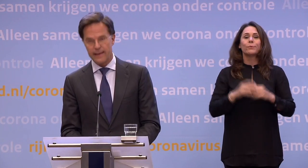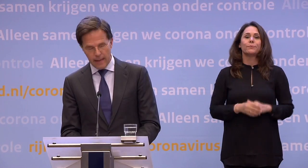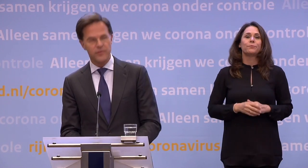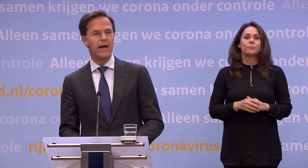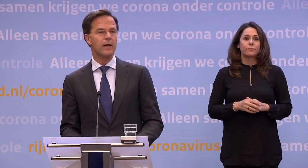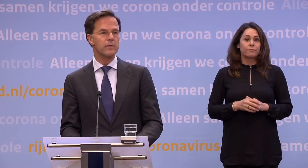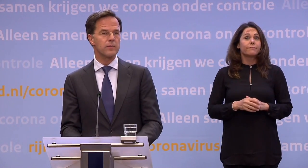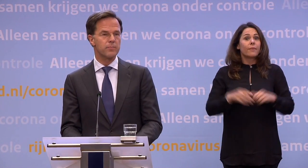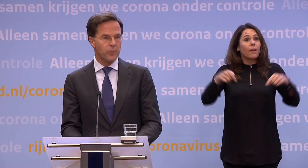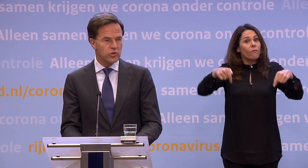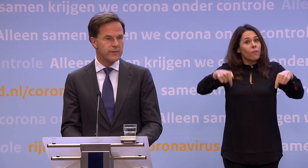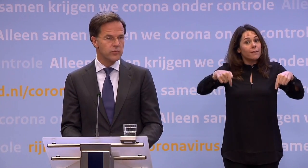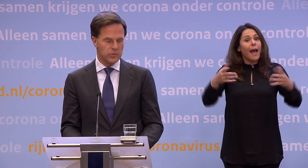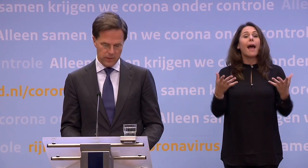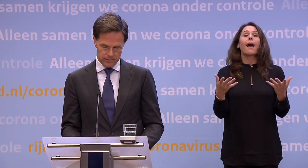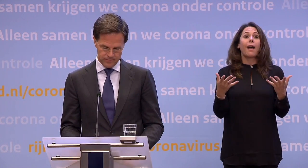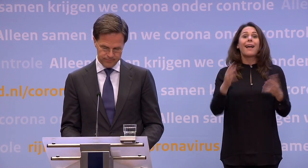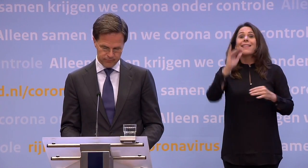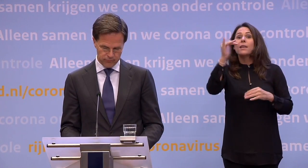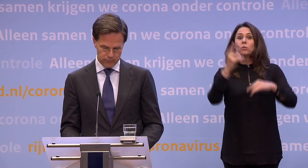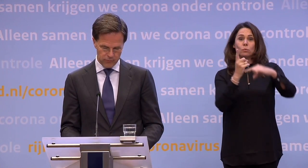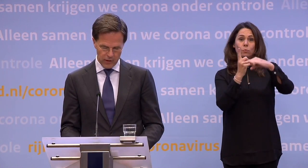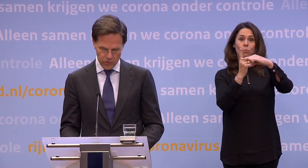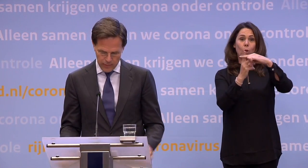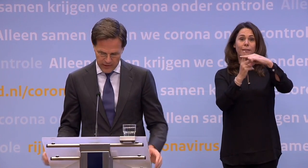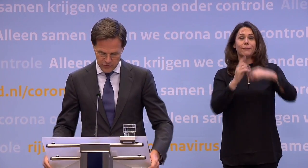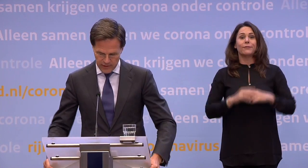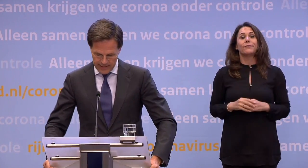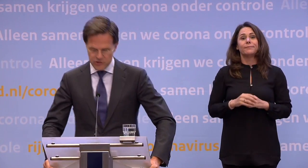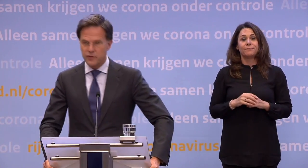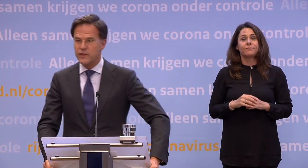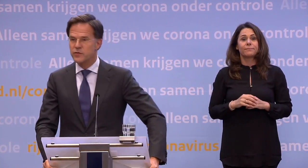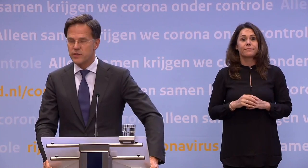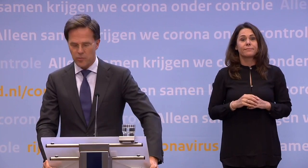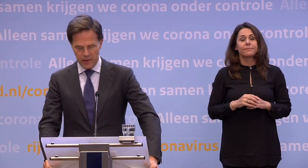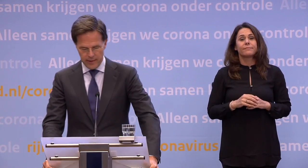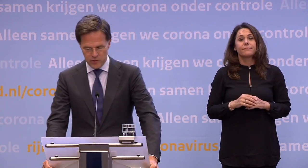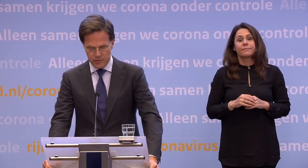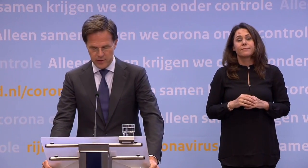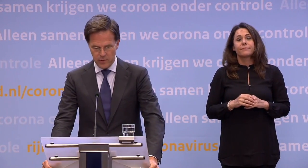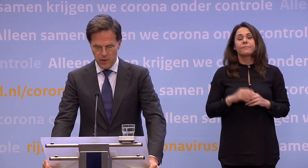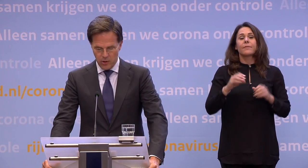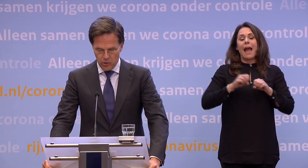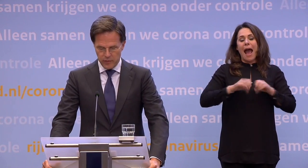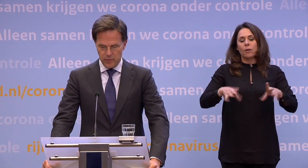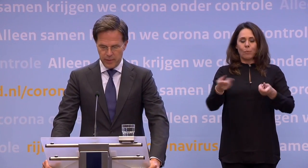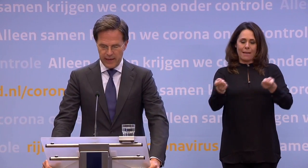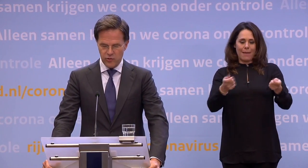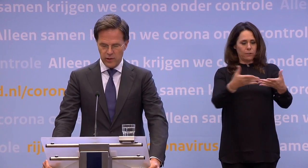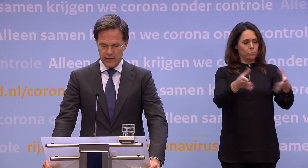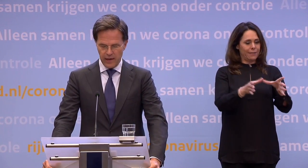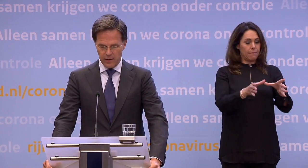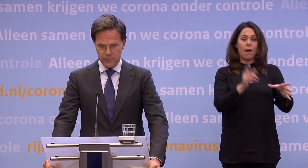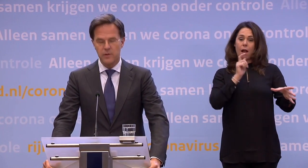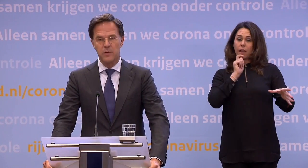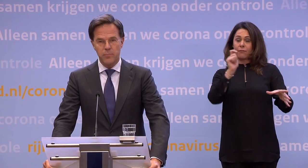En ik heb vandaag positief nieuws te melden. Want op basis van het laatste advies van het Outbreak Management Team... ...kunnen we per